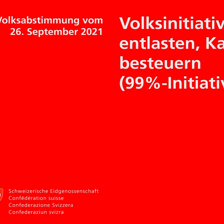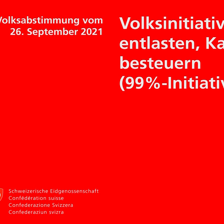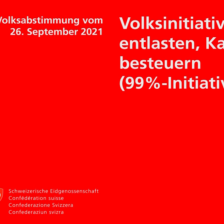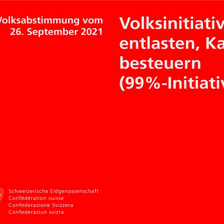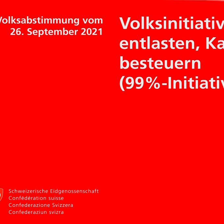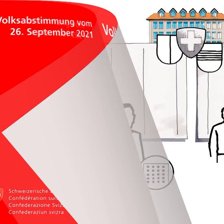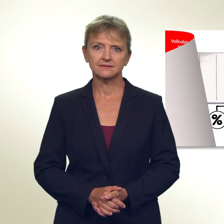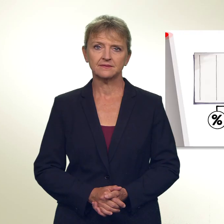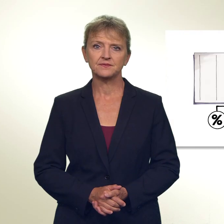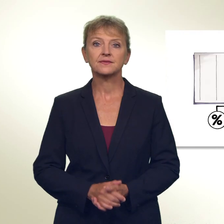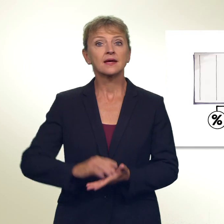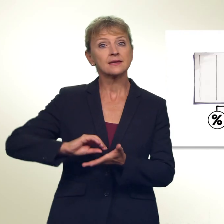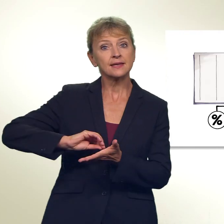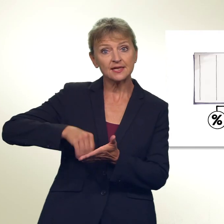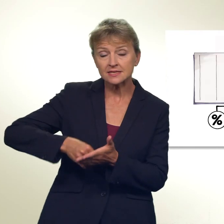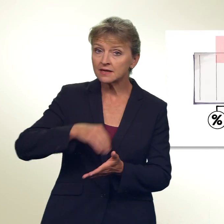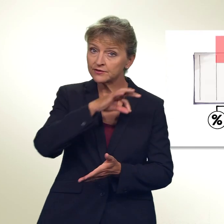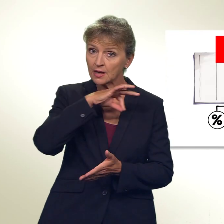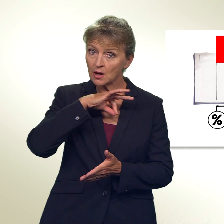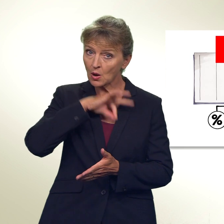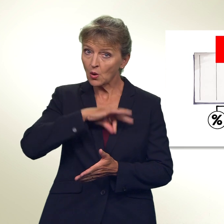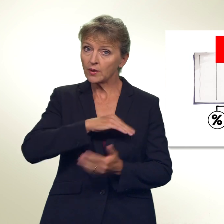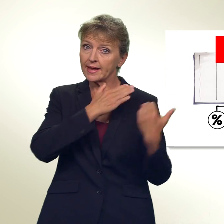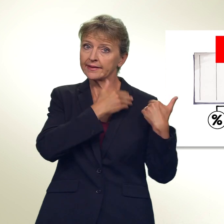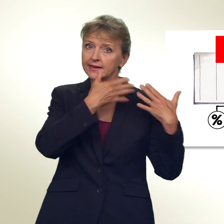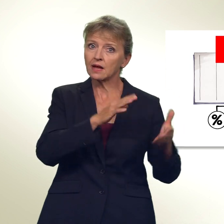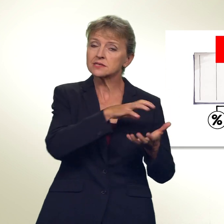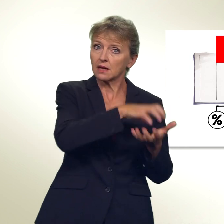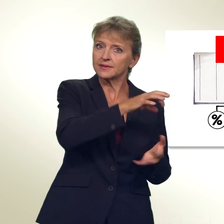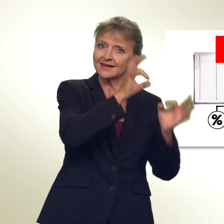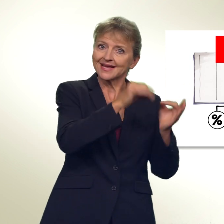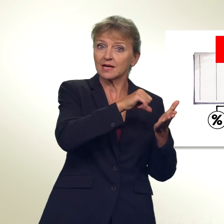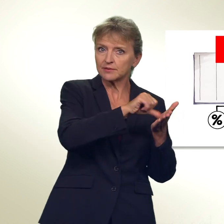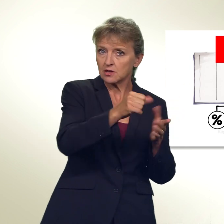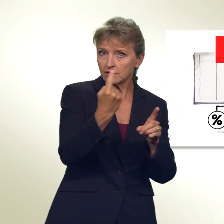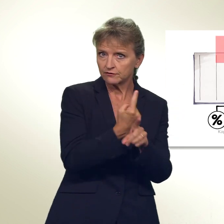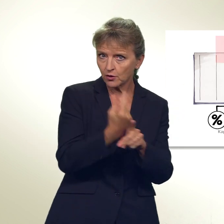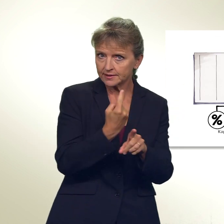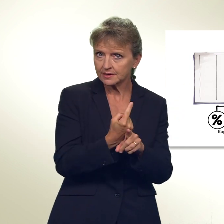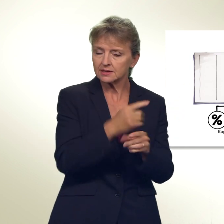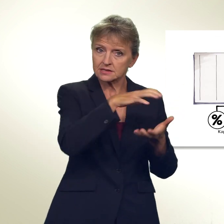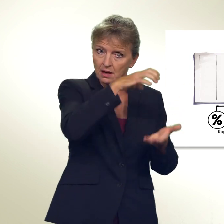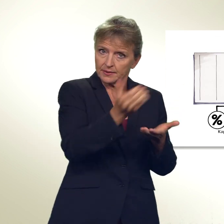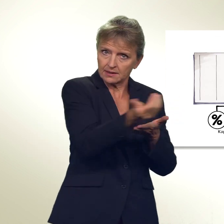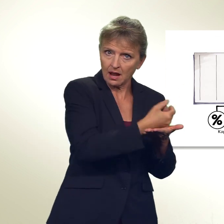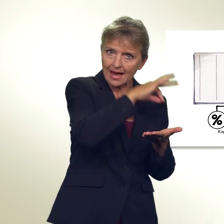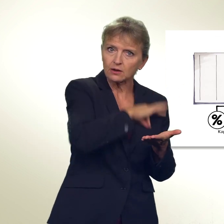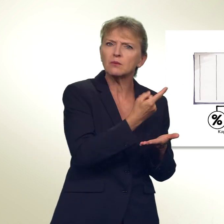Die Initiative Löhne entlasten, kapitalgerecht besteuern fordert, dass Kapitaleinkommen aus Zinsen,